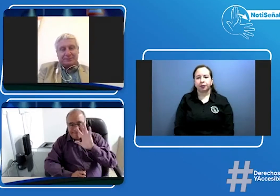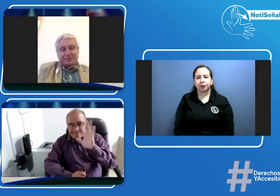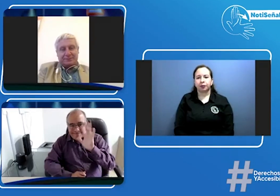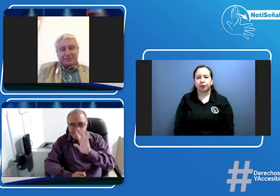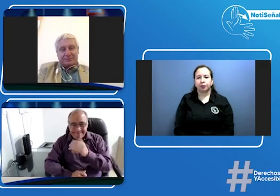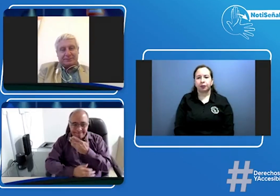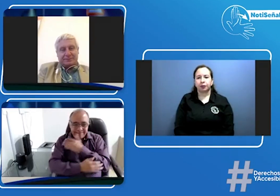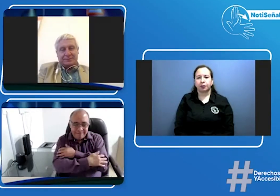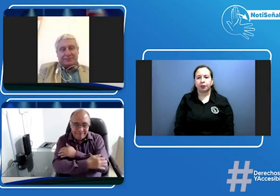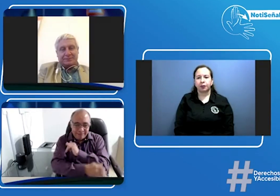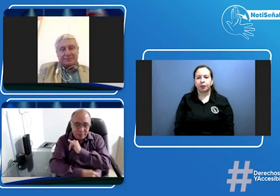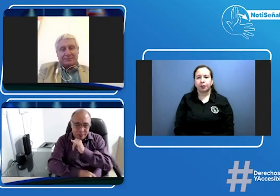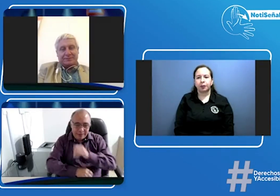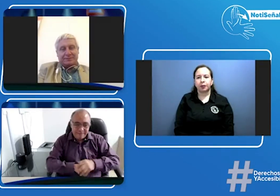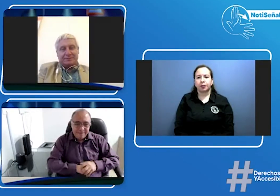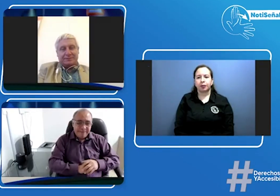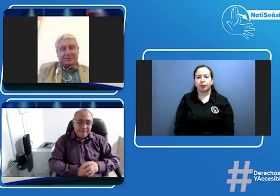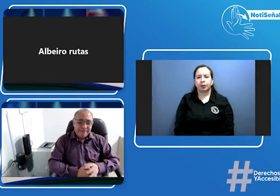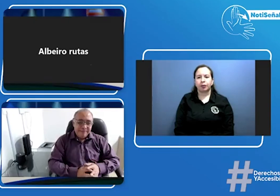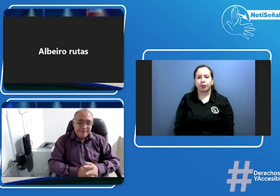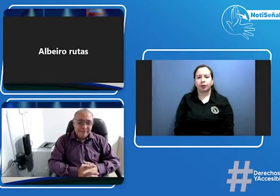muchas gracias hasta luego doctor Albeiro